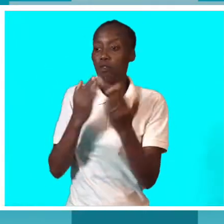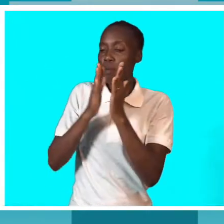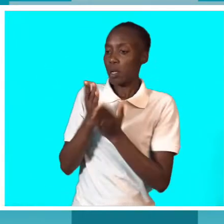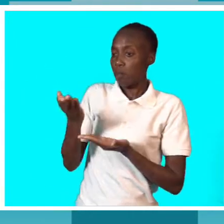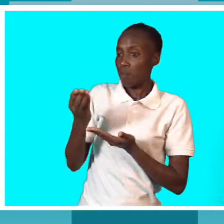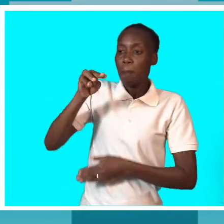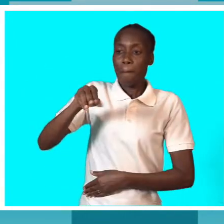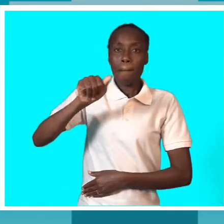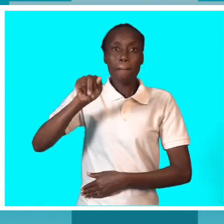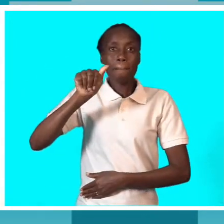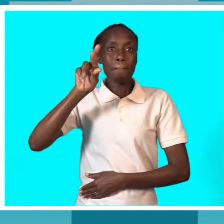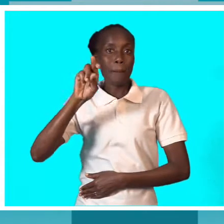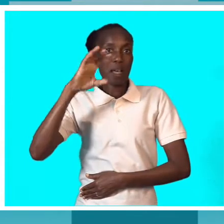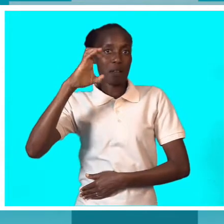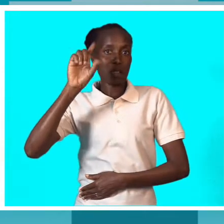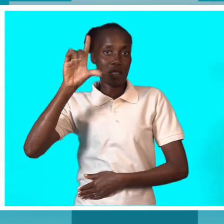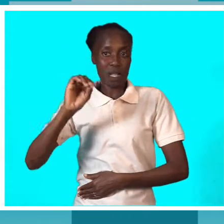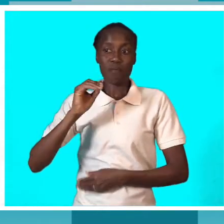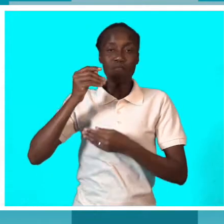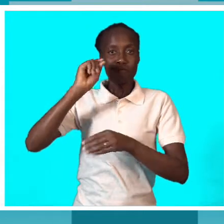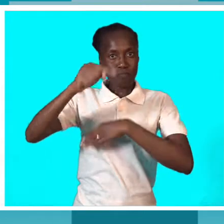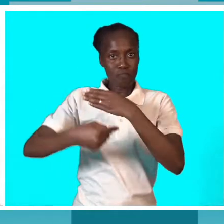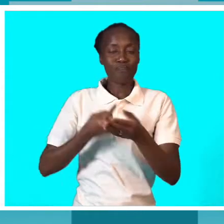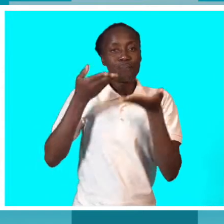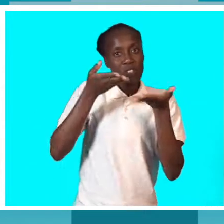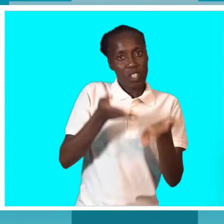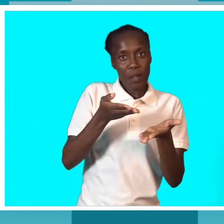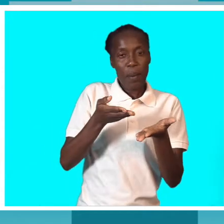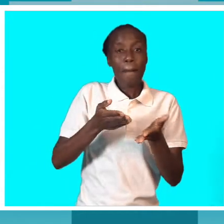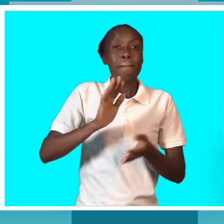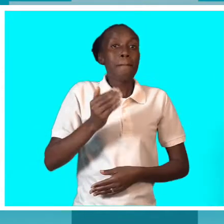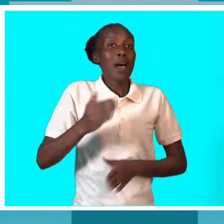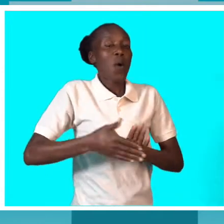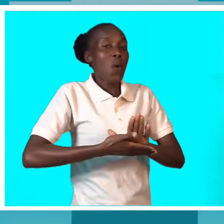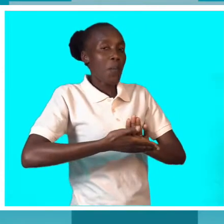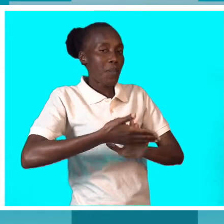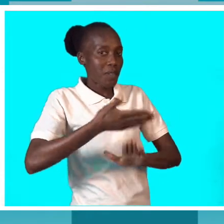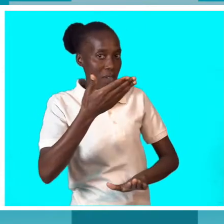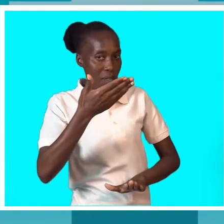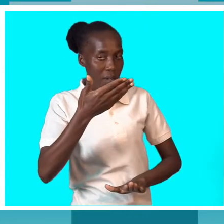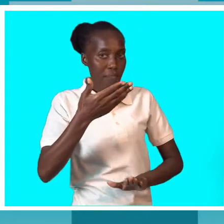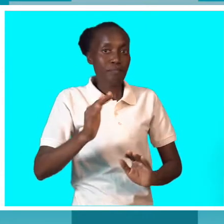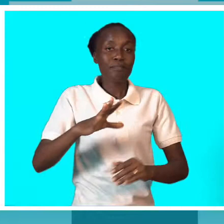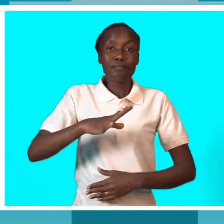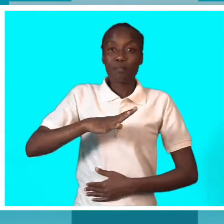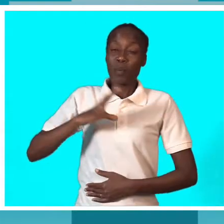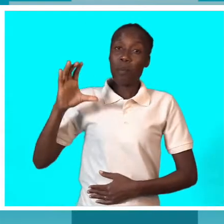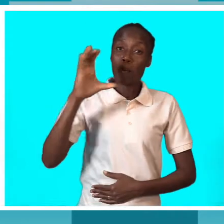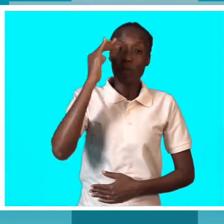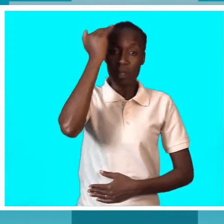Para começar, temos na província de Manica uma senhora, que é responsável